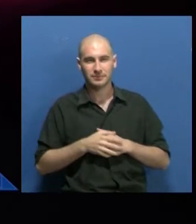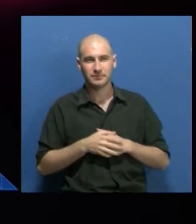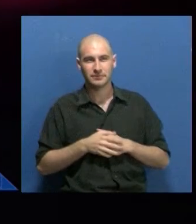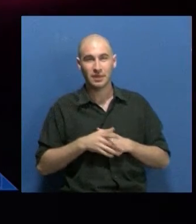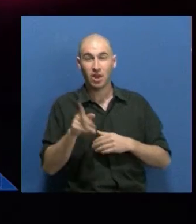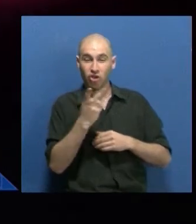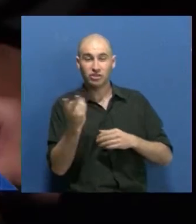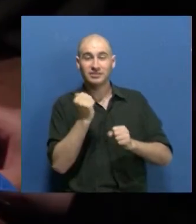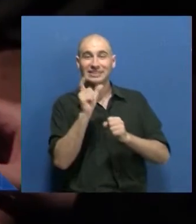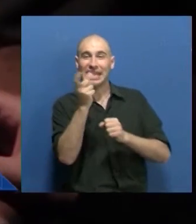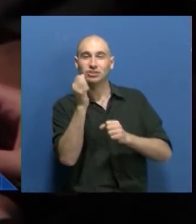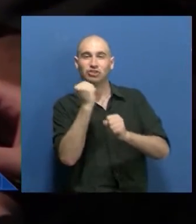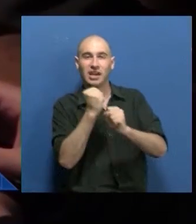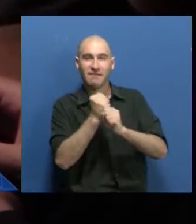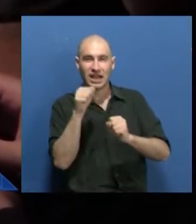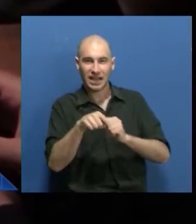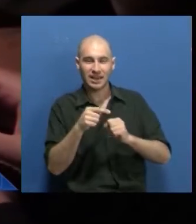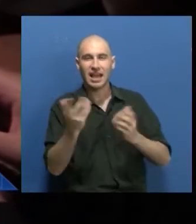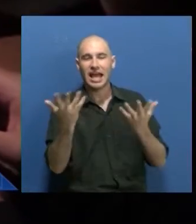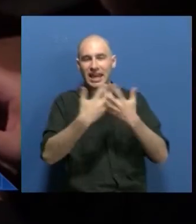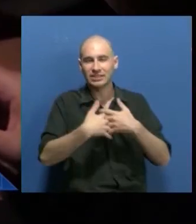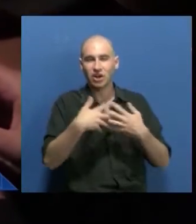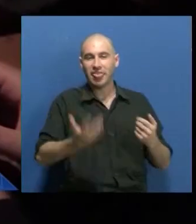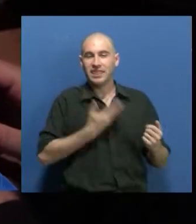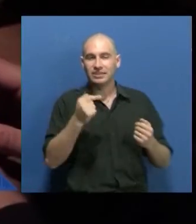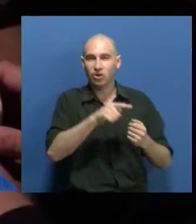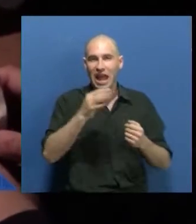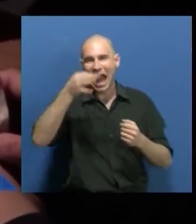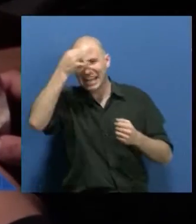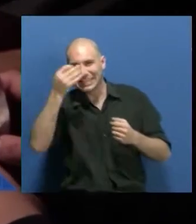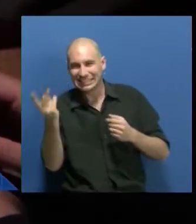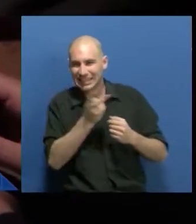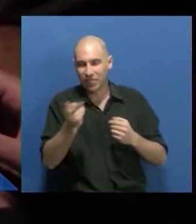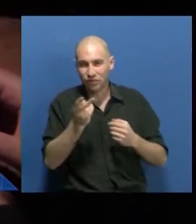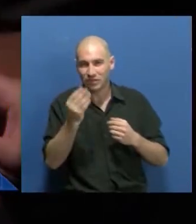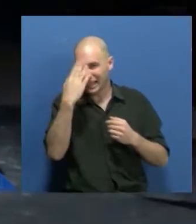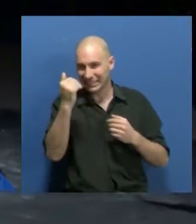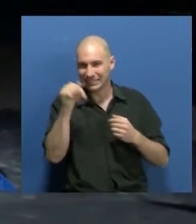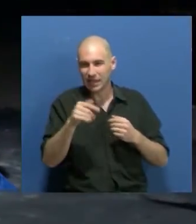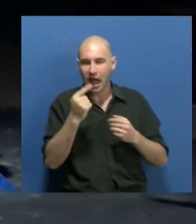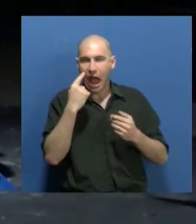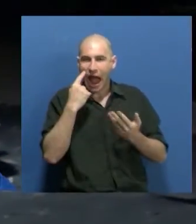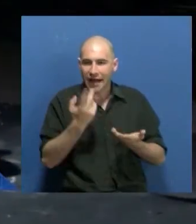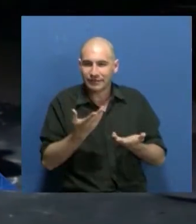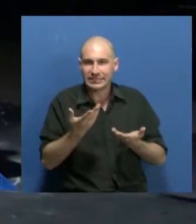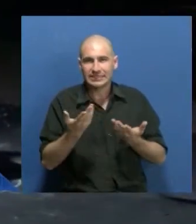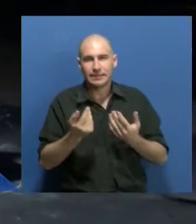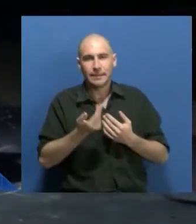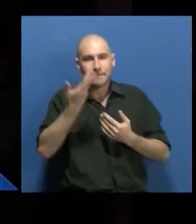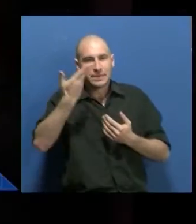Trabajamos el texto para hacer la relación de una directora con una actriz. Entonces, como uno se puede llegar, ¿cuánto da